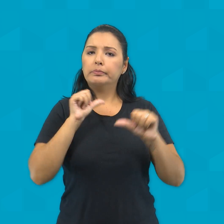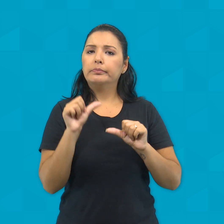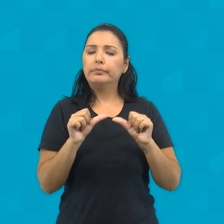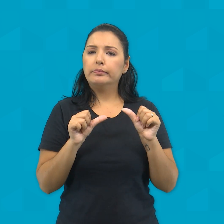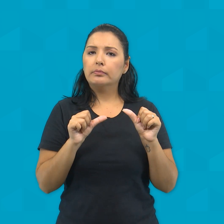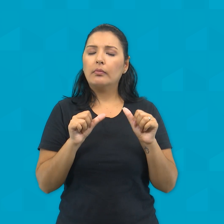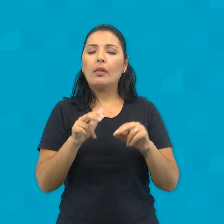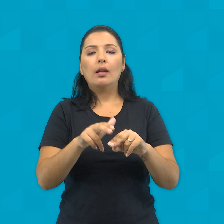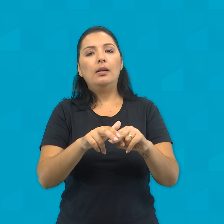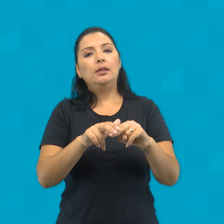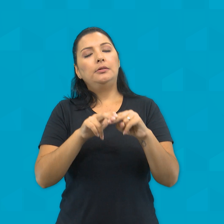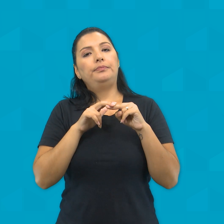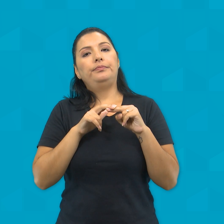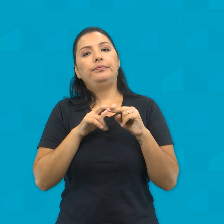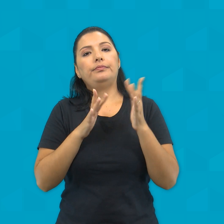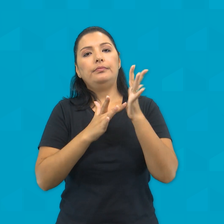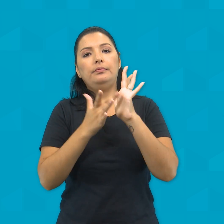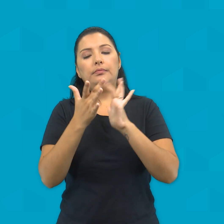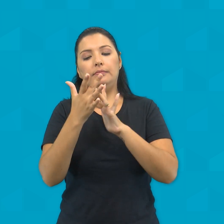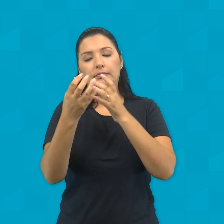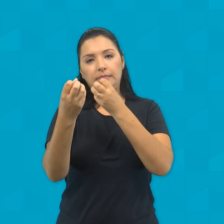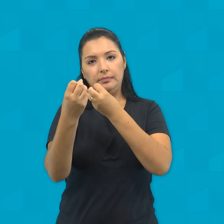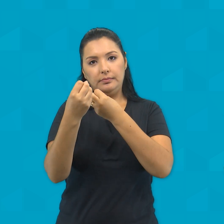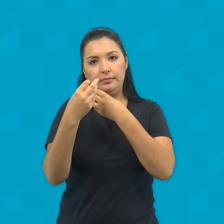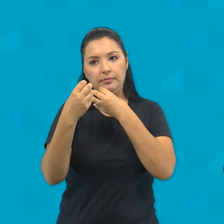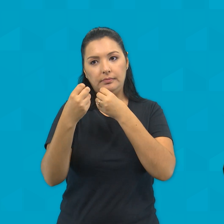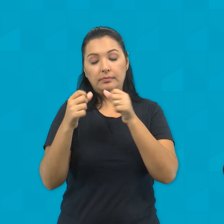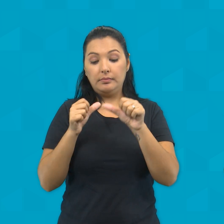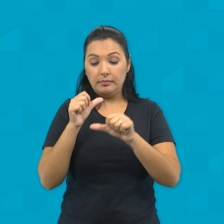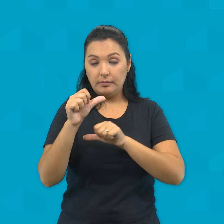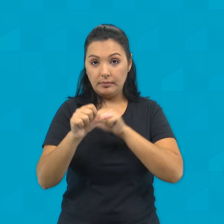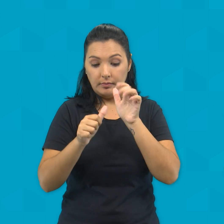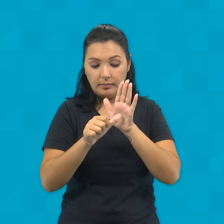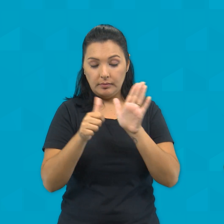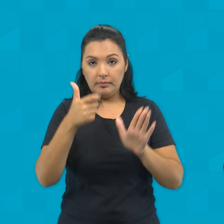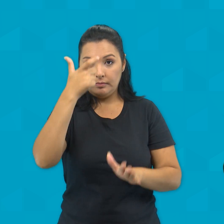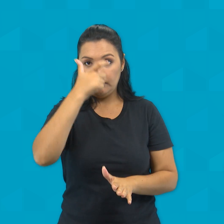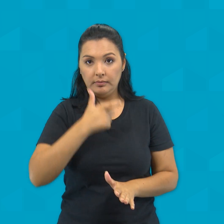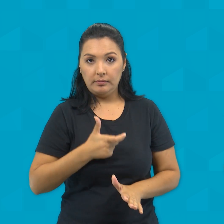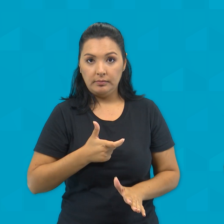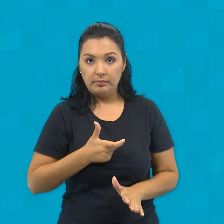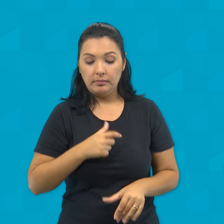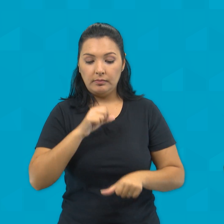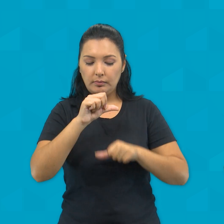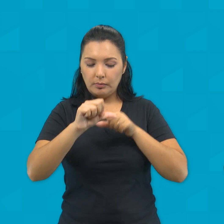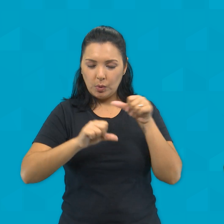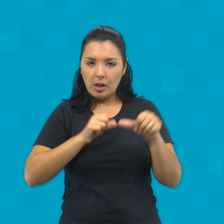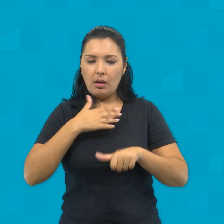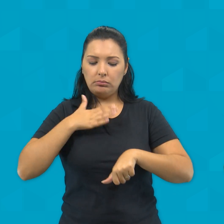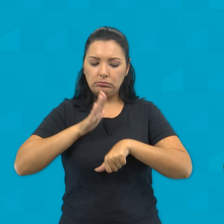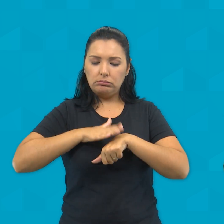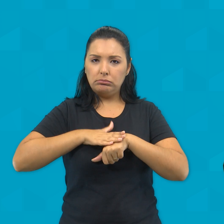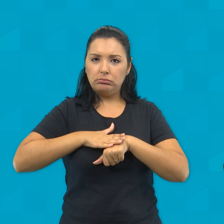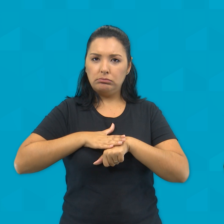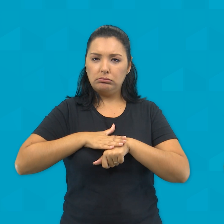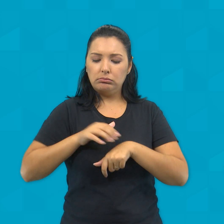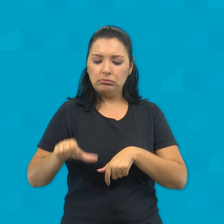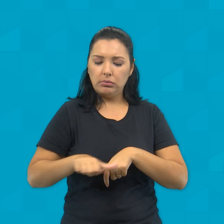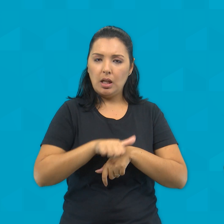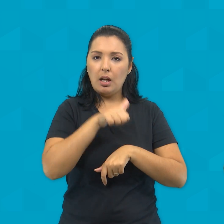Por isso, Jesus nos ensina a nos corrigirmos primeiro, mudarmos nossas atitudes, para depois sermos uma